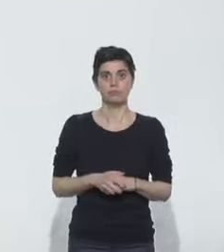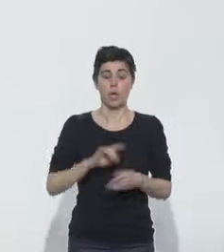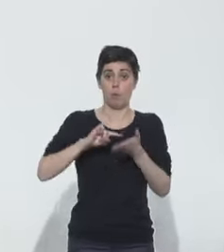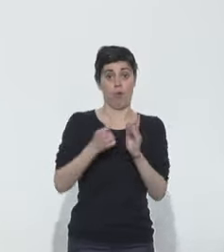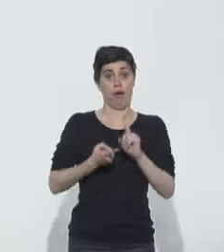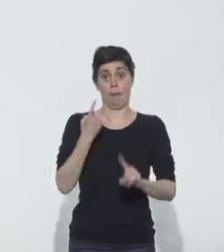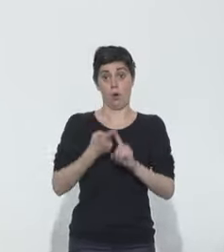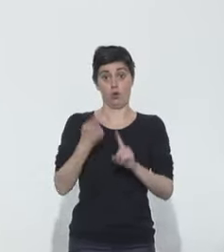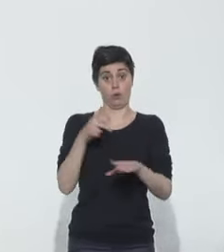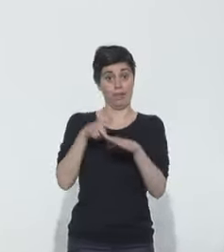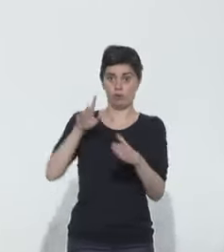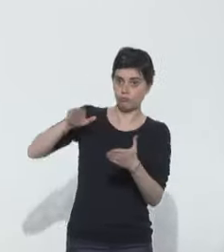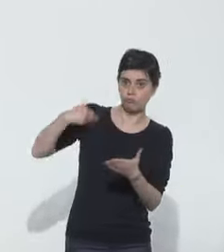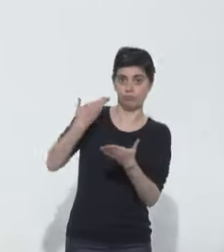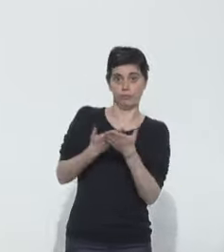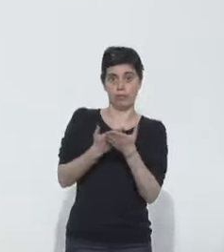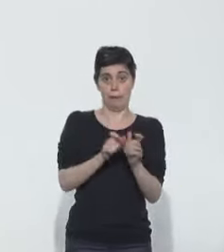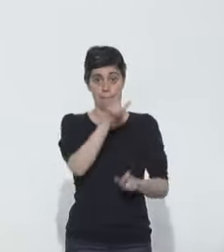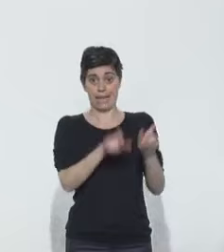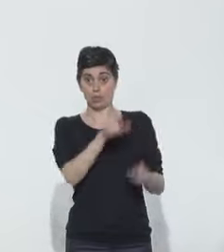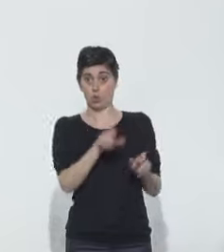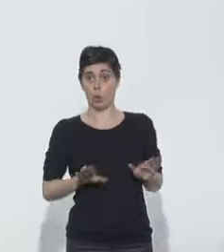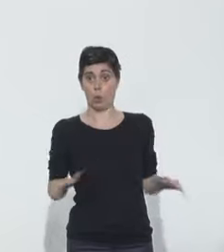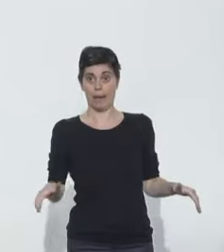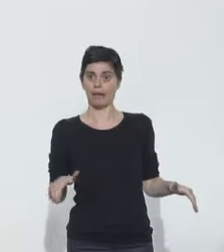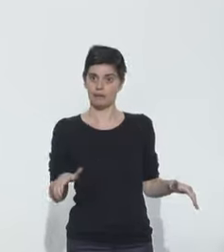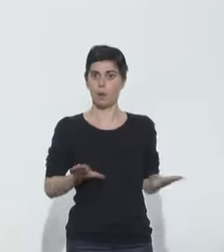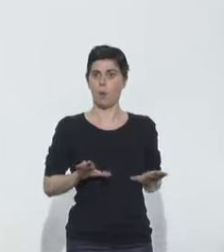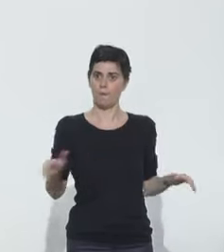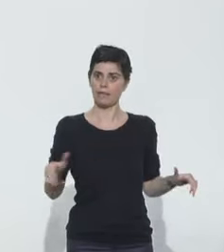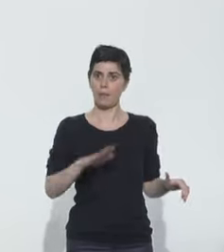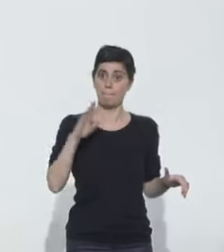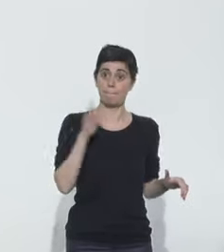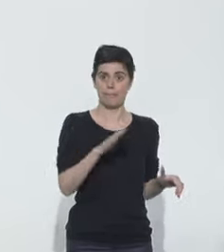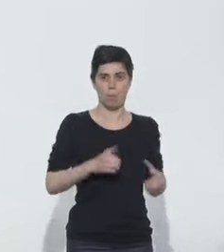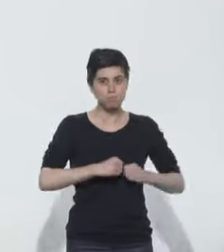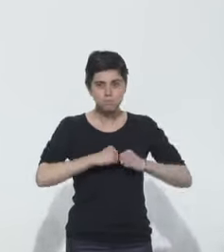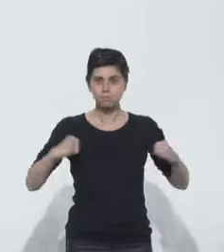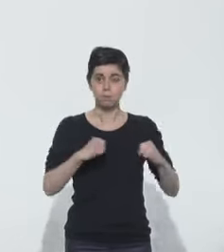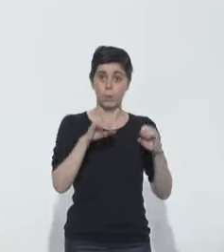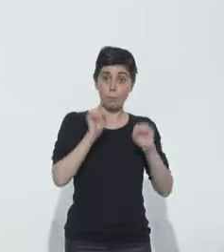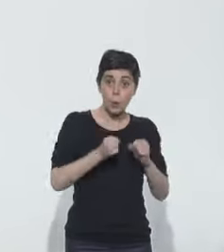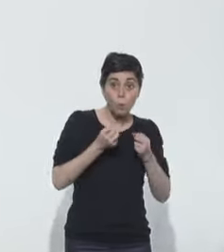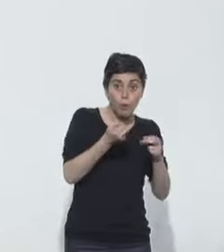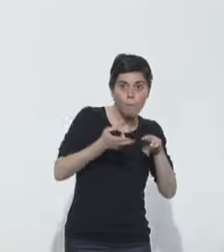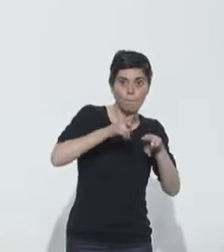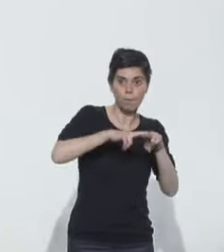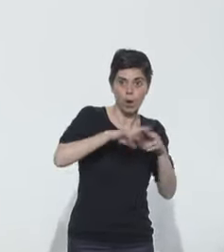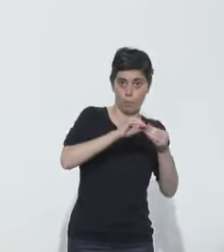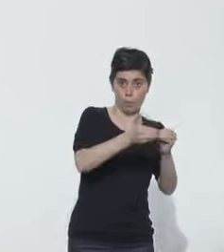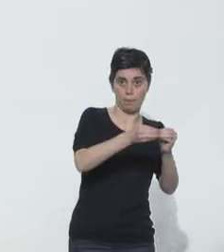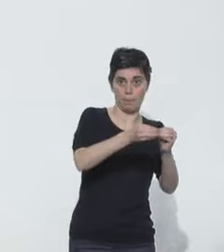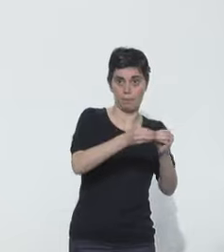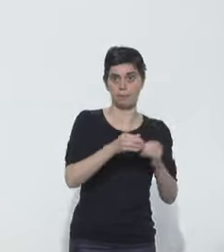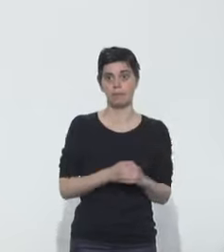souligné depuis le début de l'épidémie. Les personnes obèses, en particulier avec une obésité morbide, quand le poids est très important, mais même à partir de l